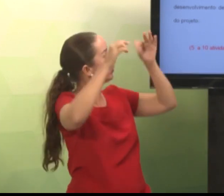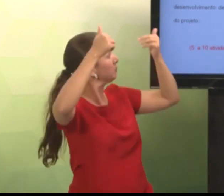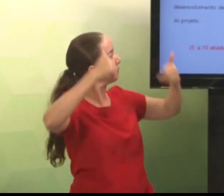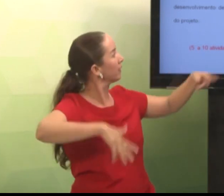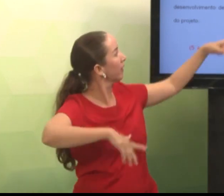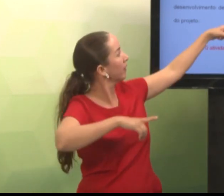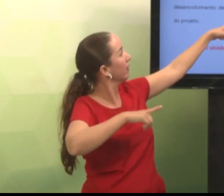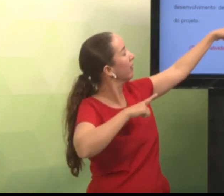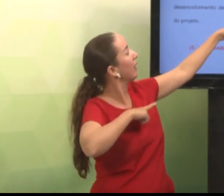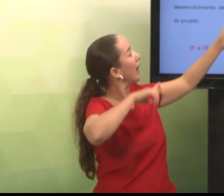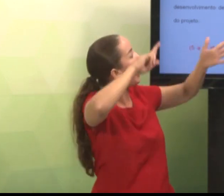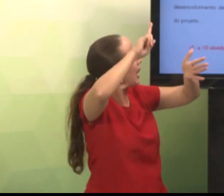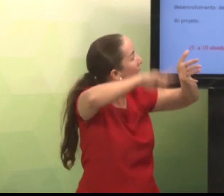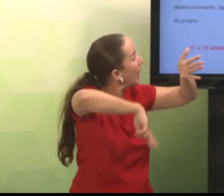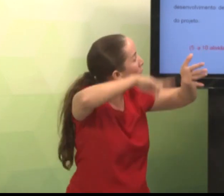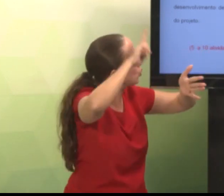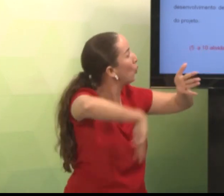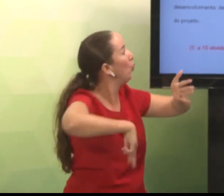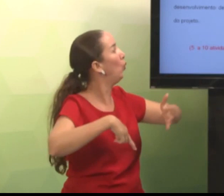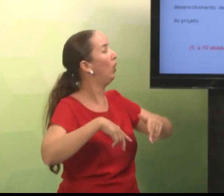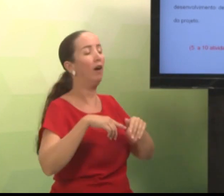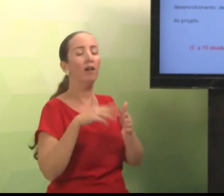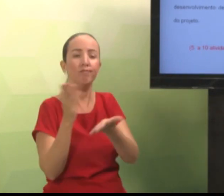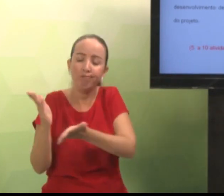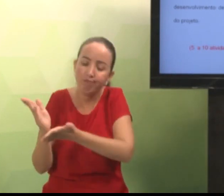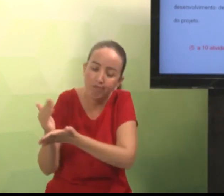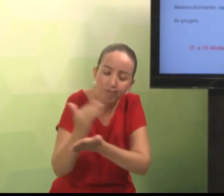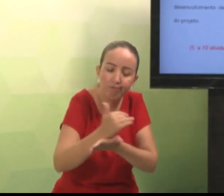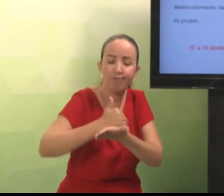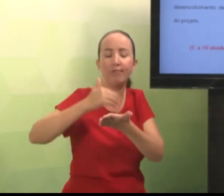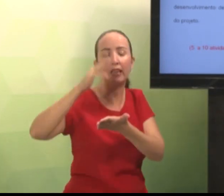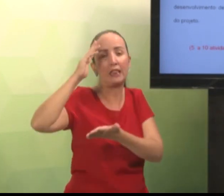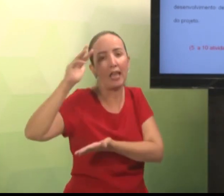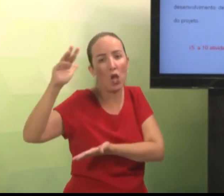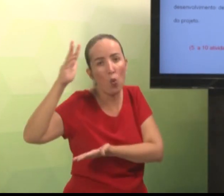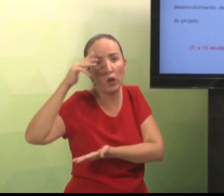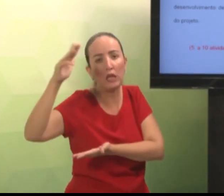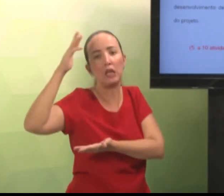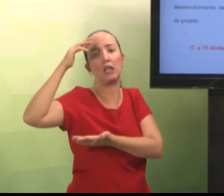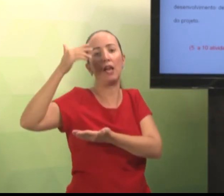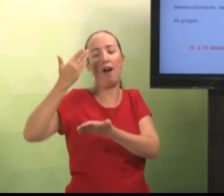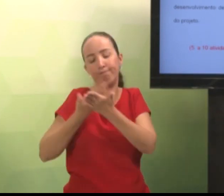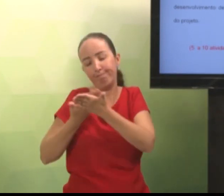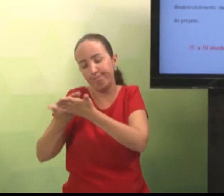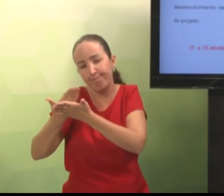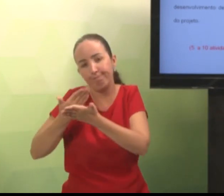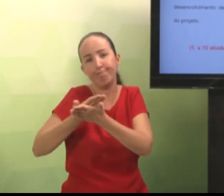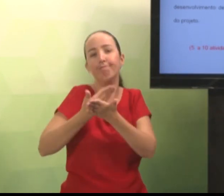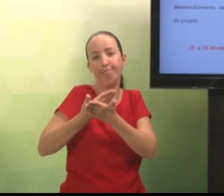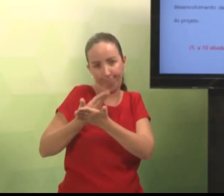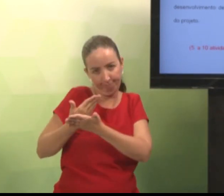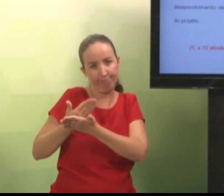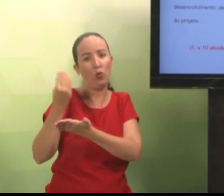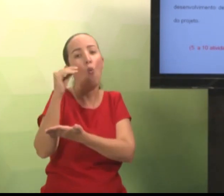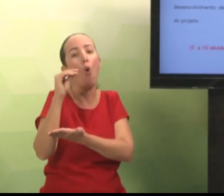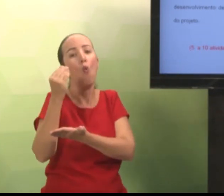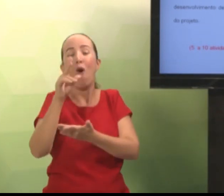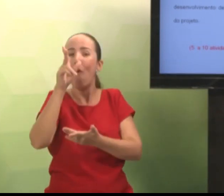temos aqui leituras, coleta de dados, organização da teoria, tudo isso, estudos. Então, vejam.